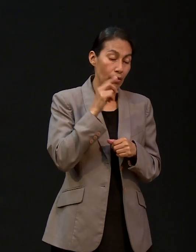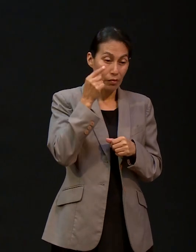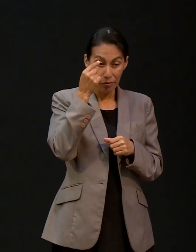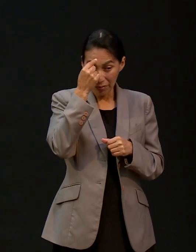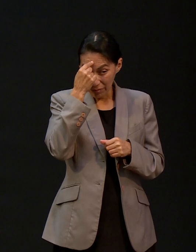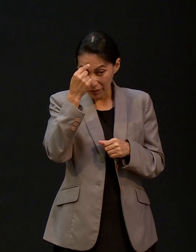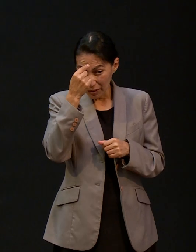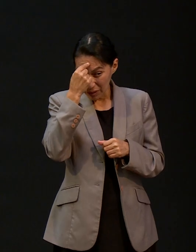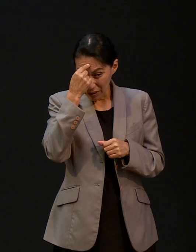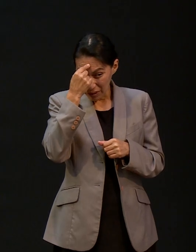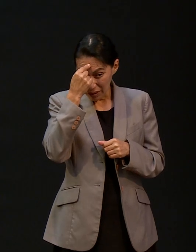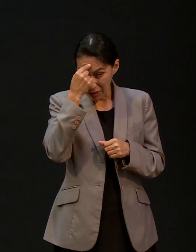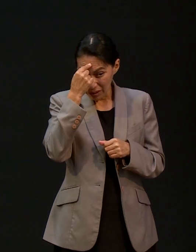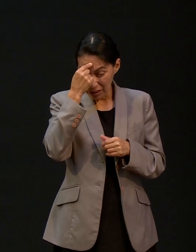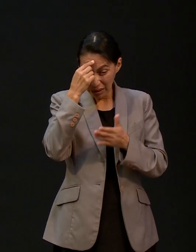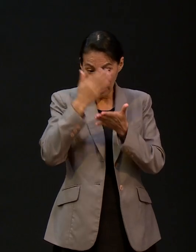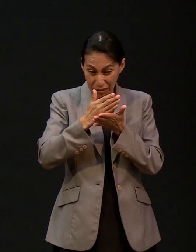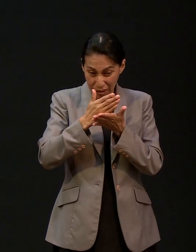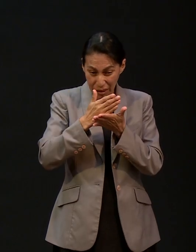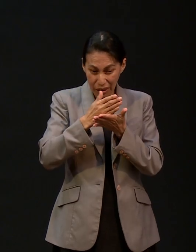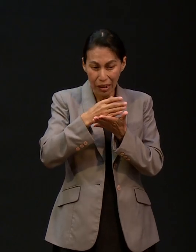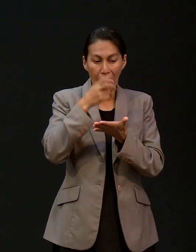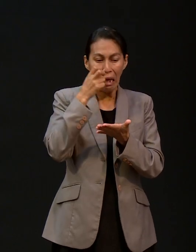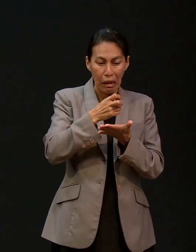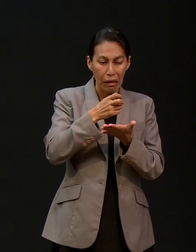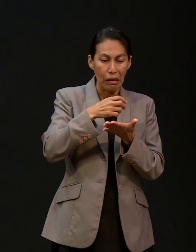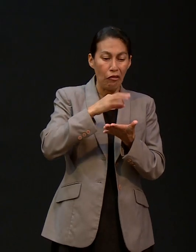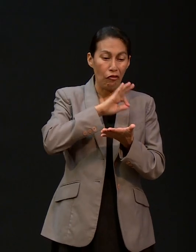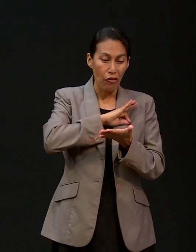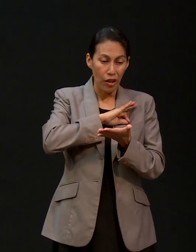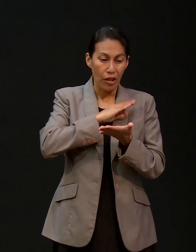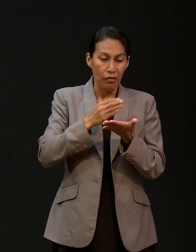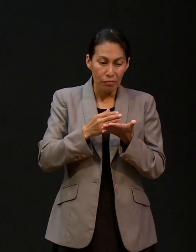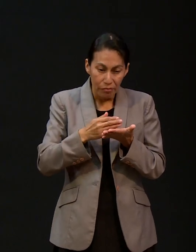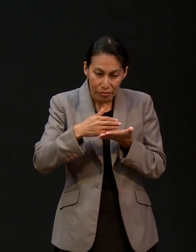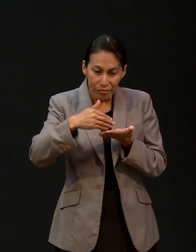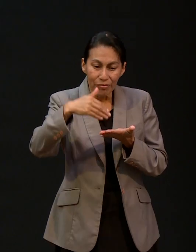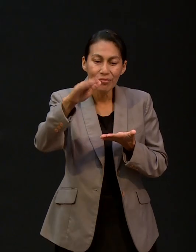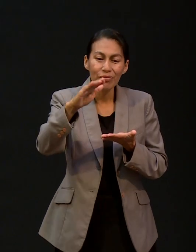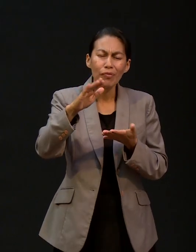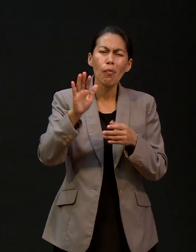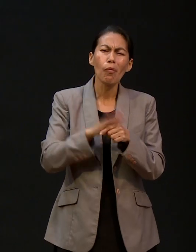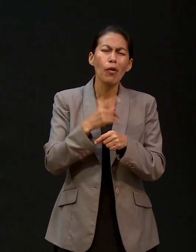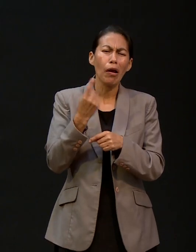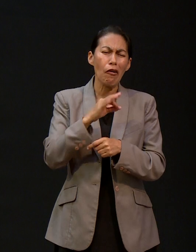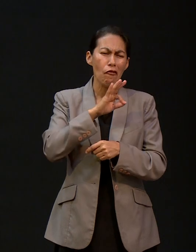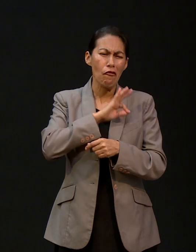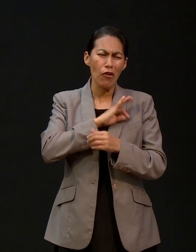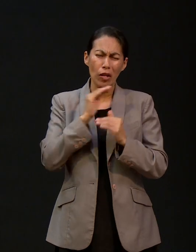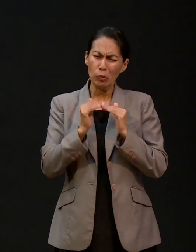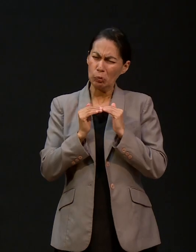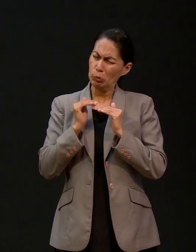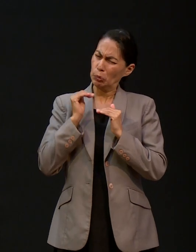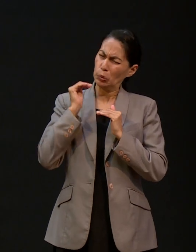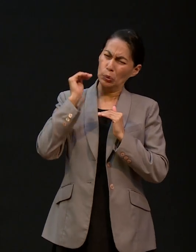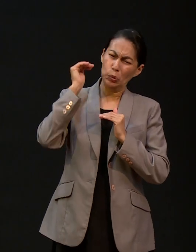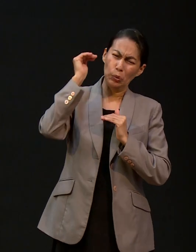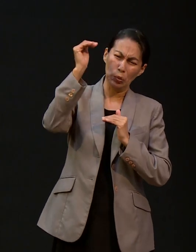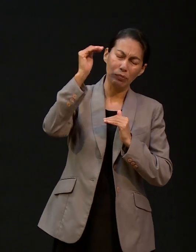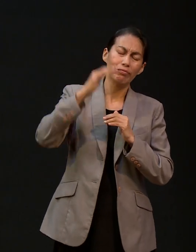Alguien ha dicho que donde llega la razón, ahí empieza la fe. Así es. Porque la fe traspasa, trasciende